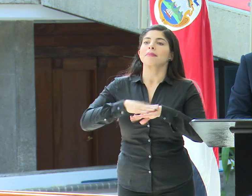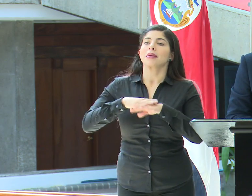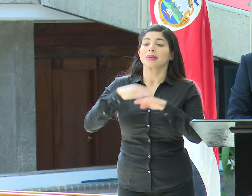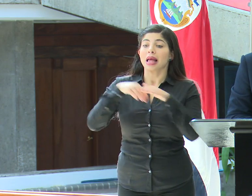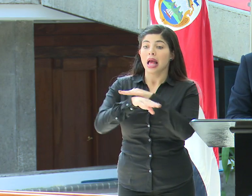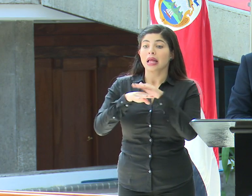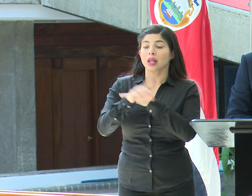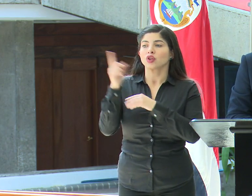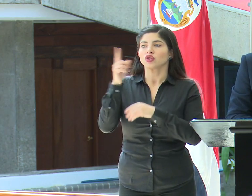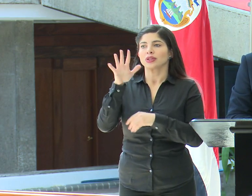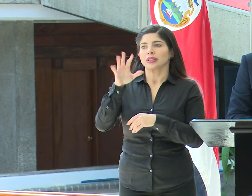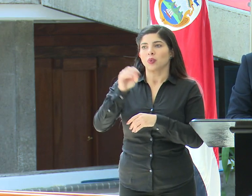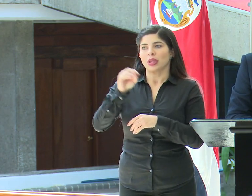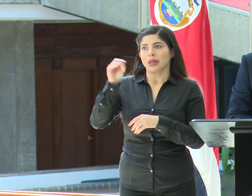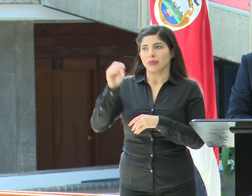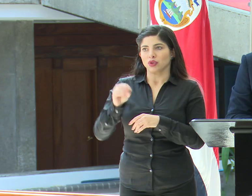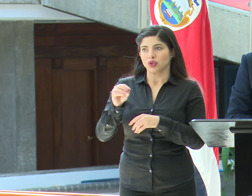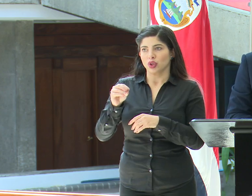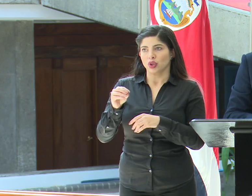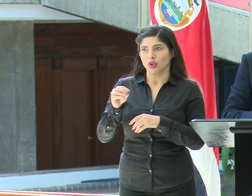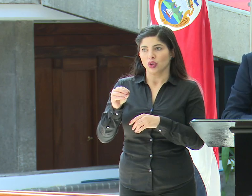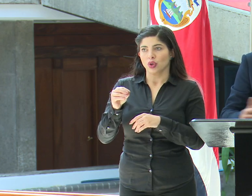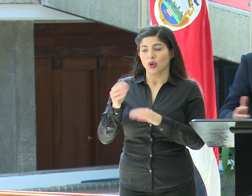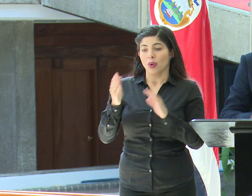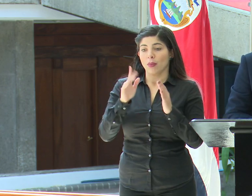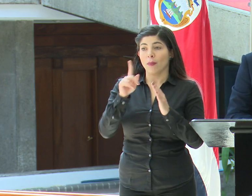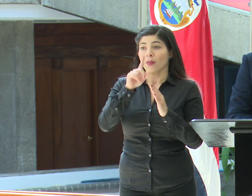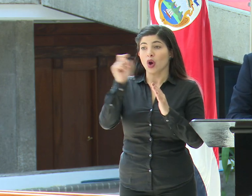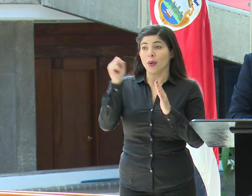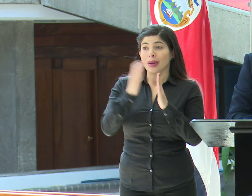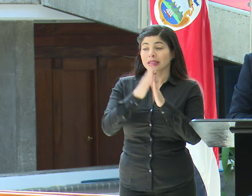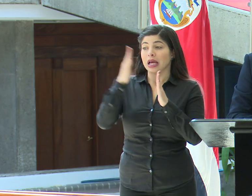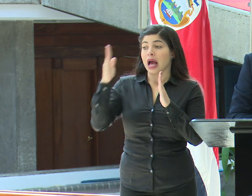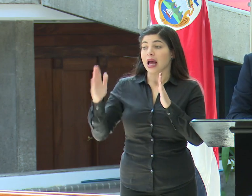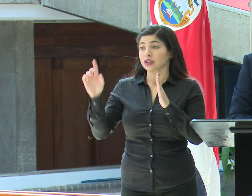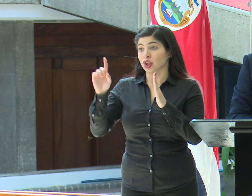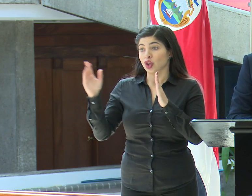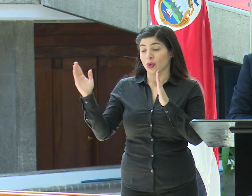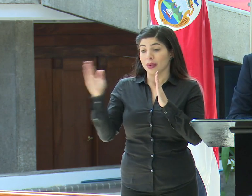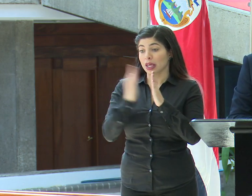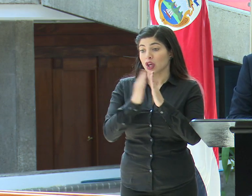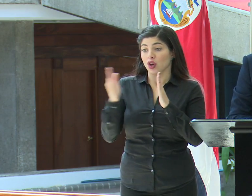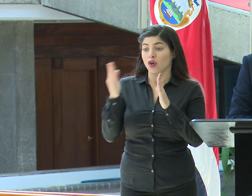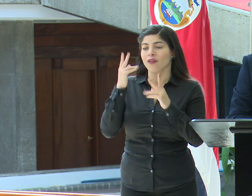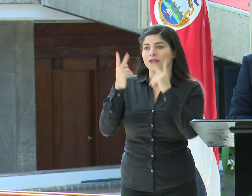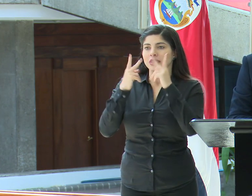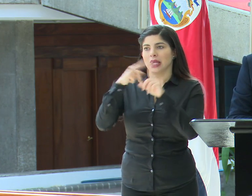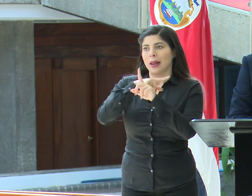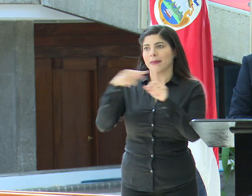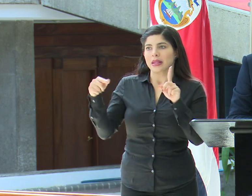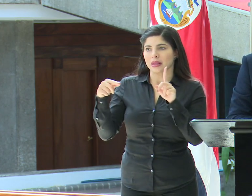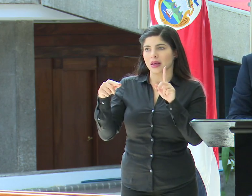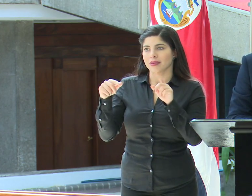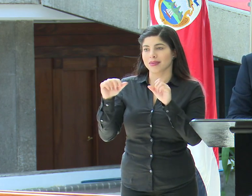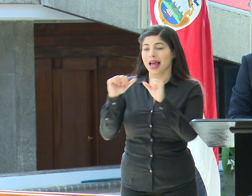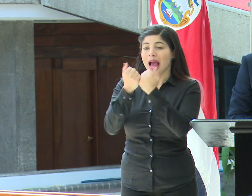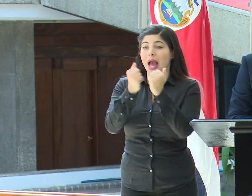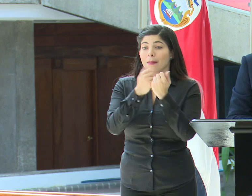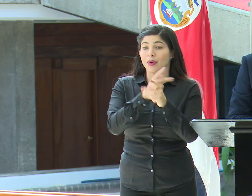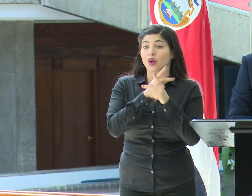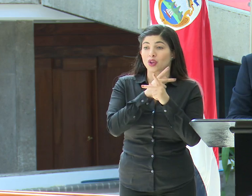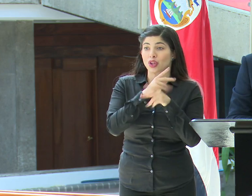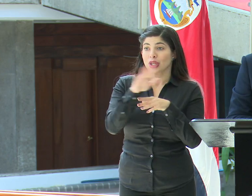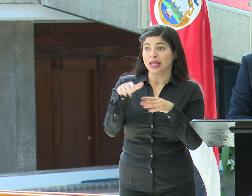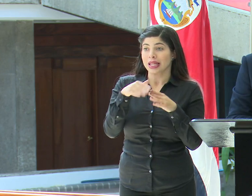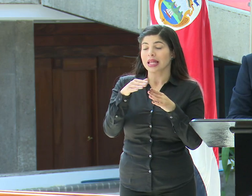50% del promedio mensual de mañana hasta el domingo de los visitantes de estas áreas y diversas protegidas. Hay